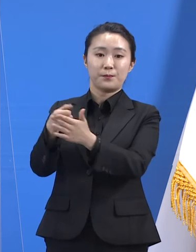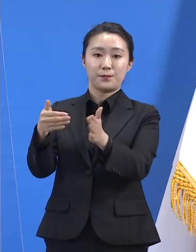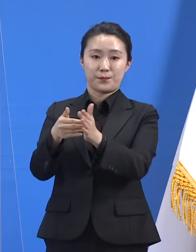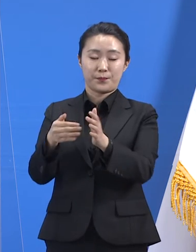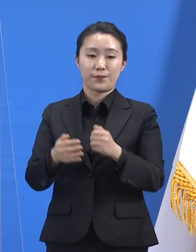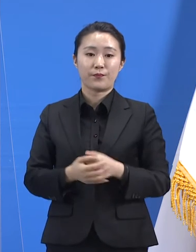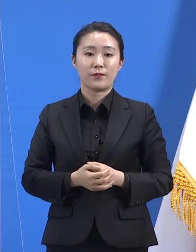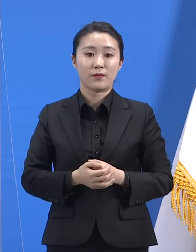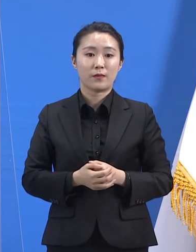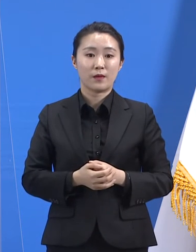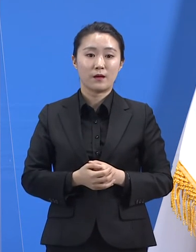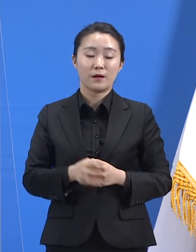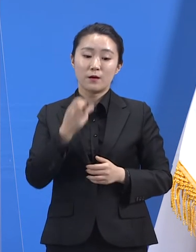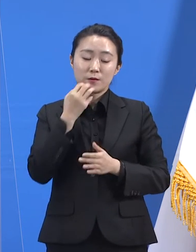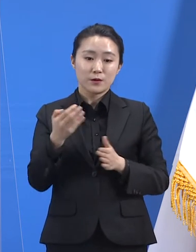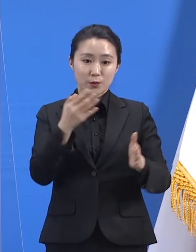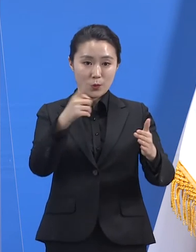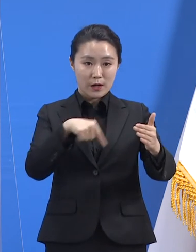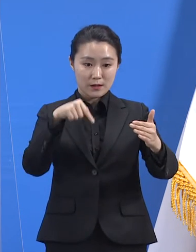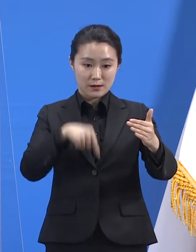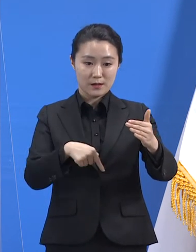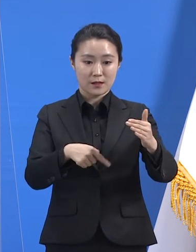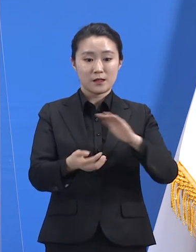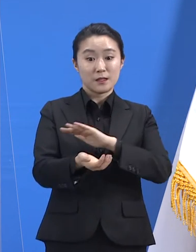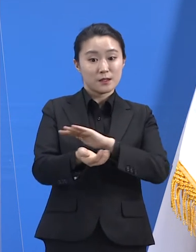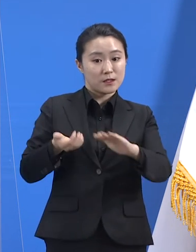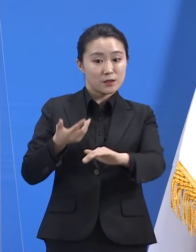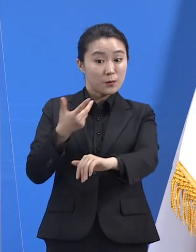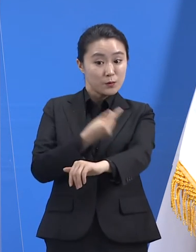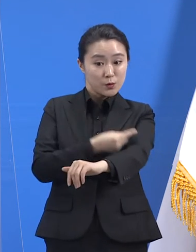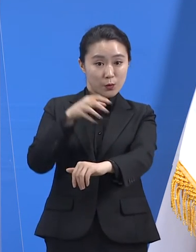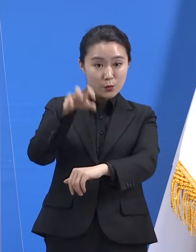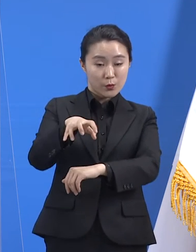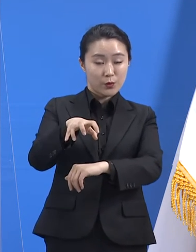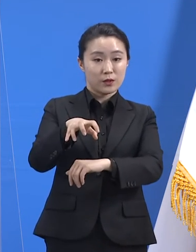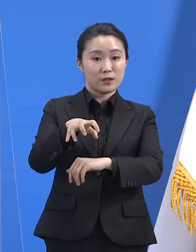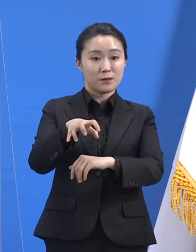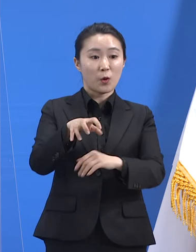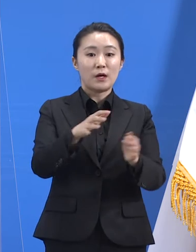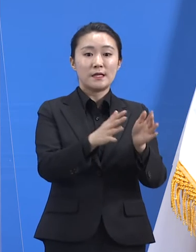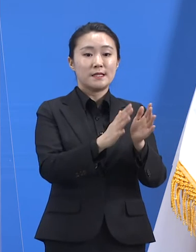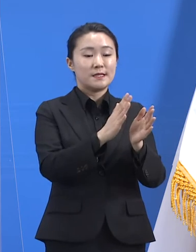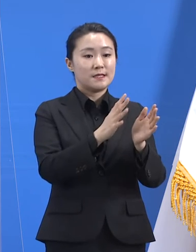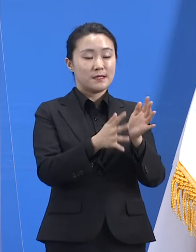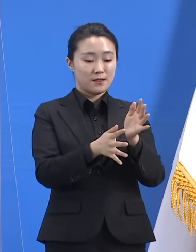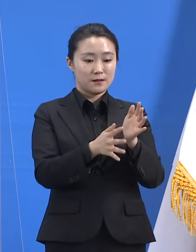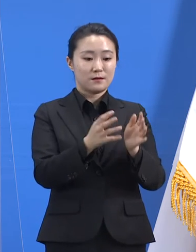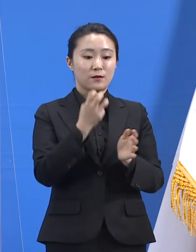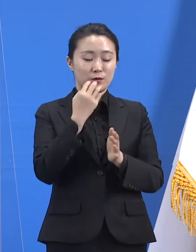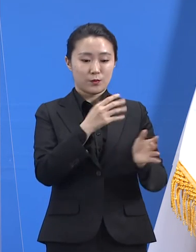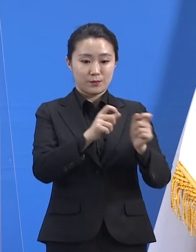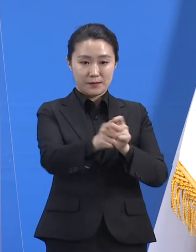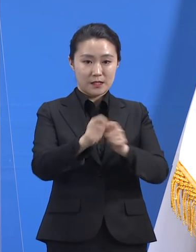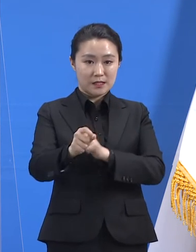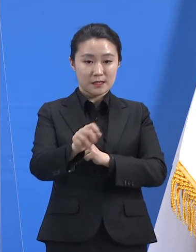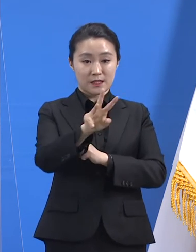도내의 조기접종위탁의료기관은 31개 시군에 493개소입니다.